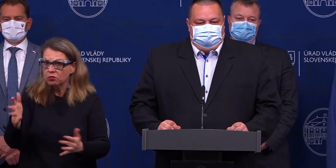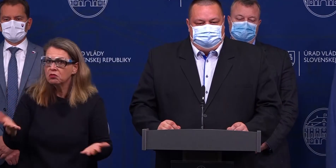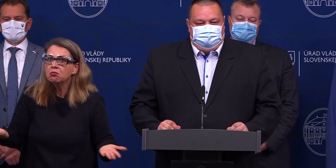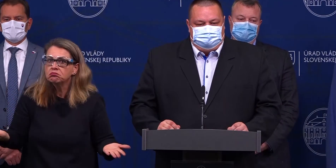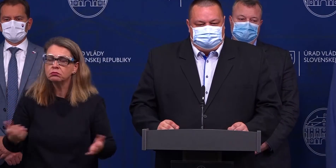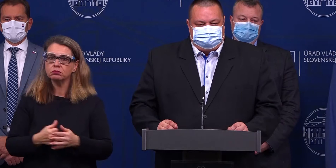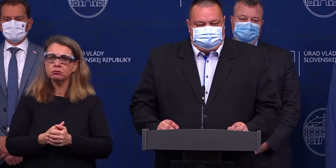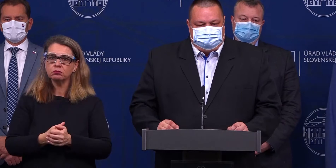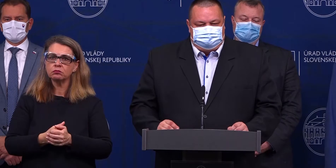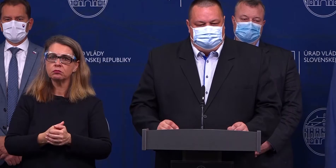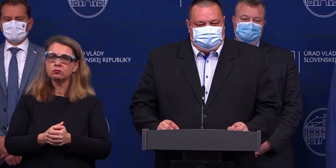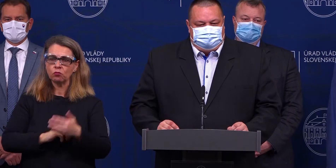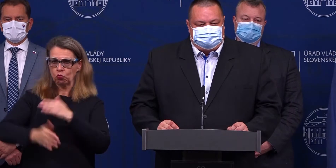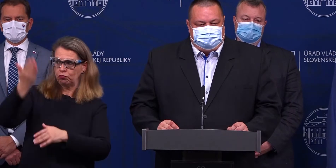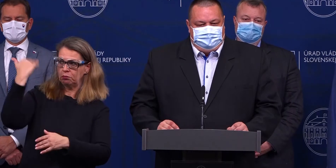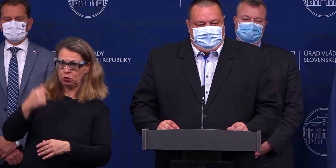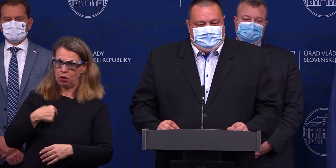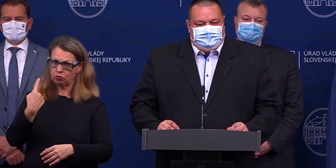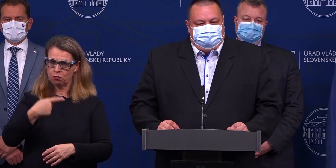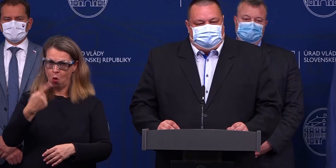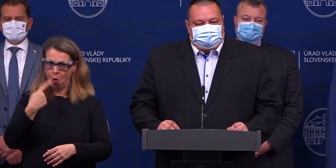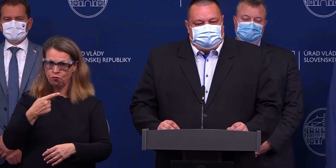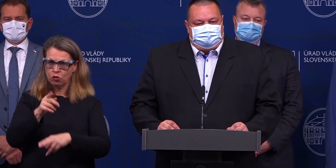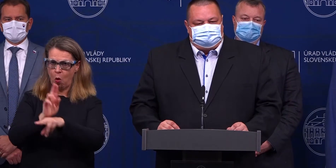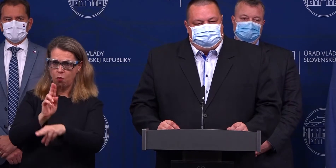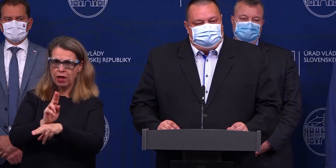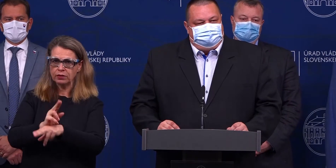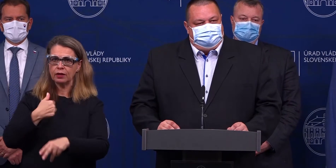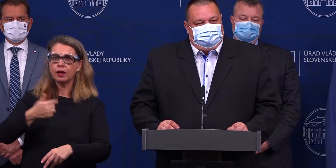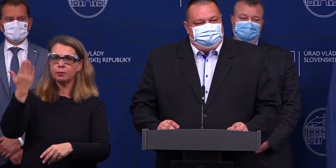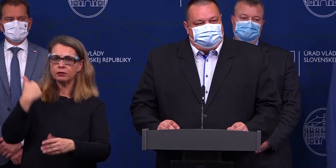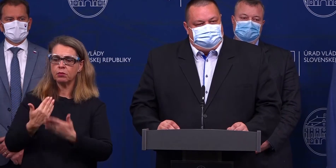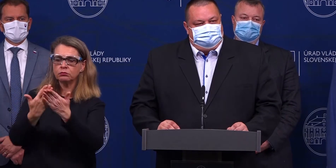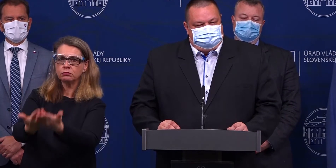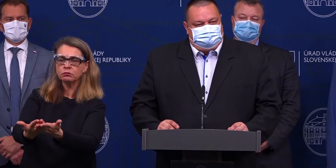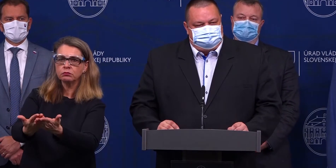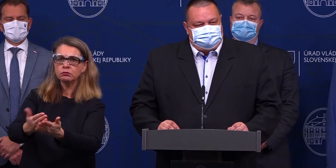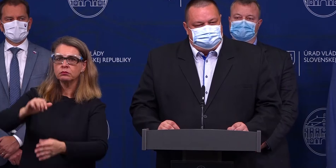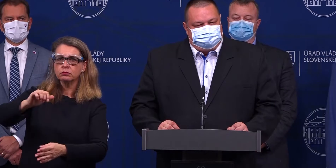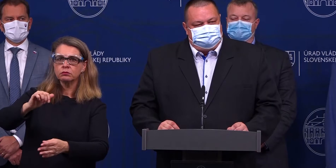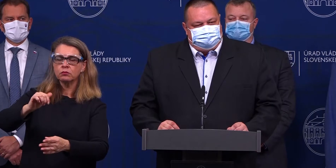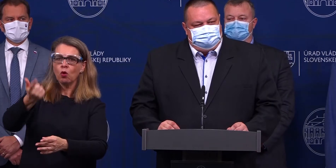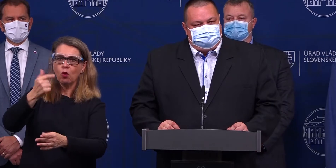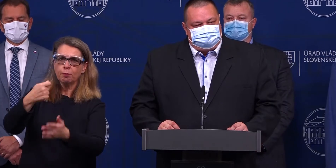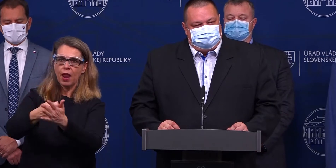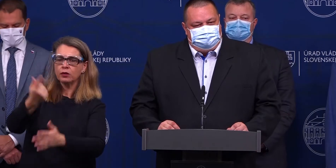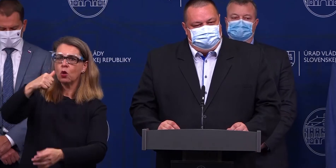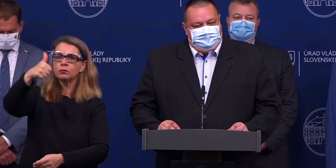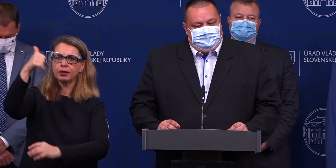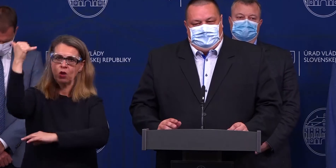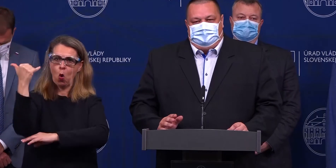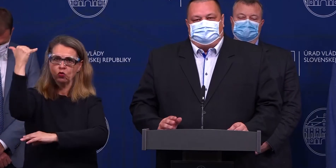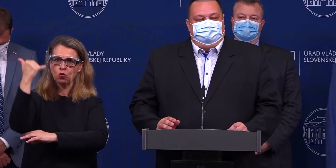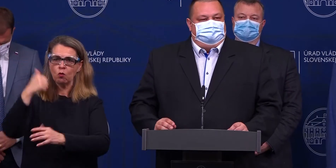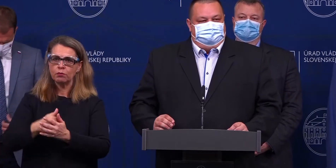minule som spomínal, že tie opatrenia, ktoré sme vydávali z účinnosťou od 1. desiaty,